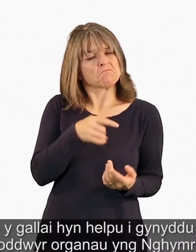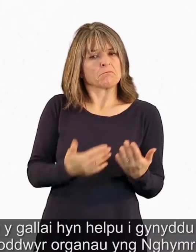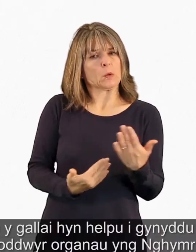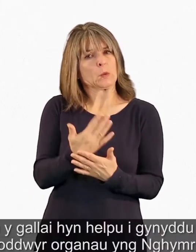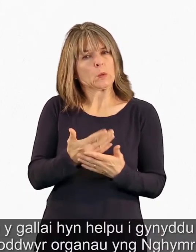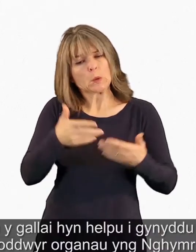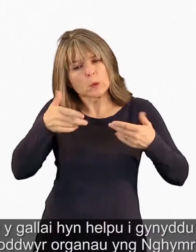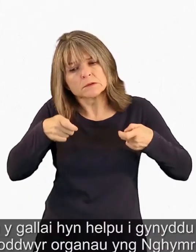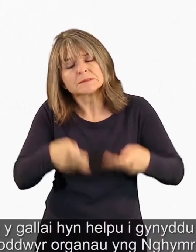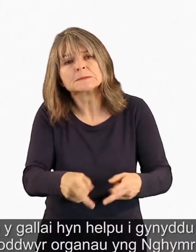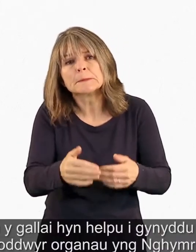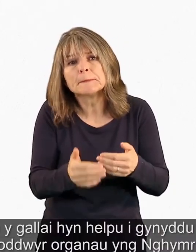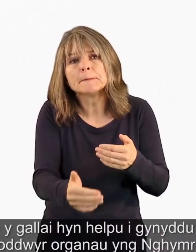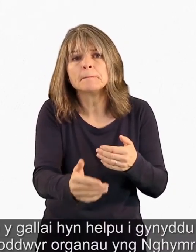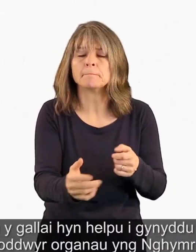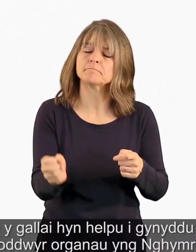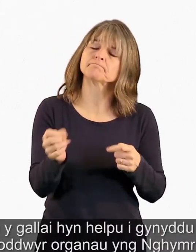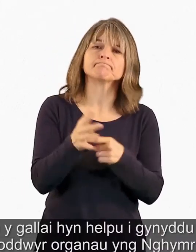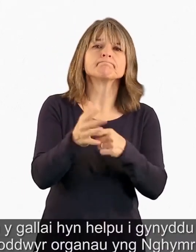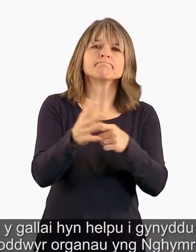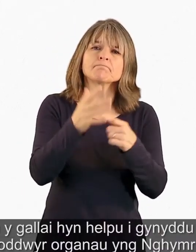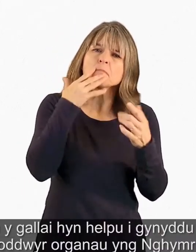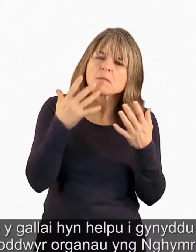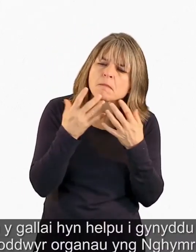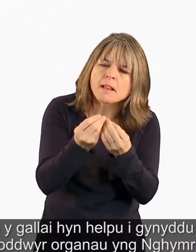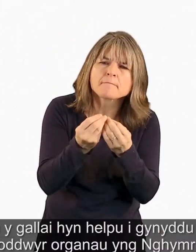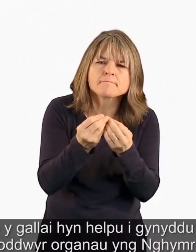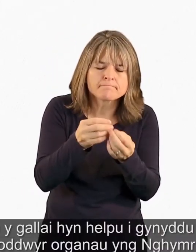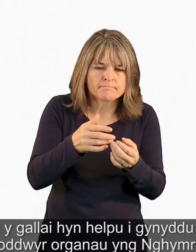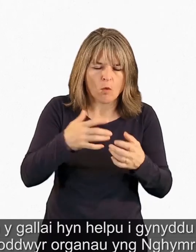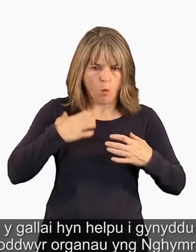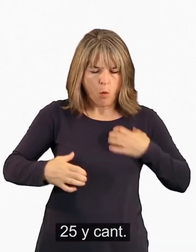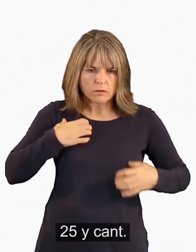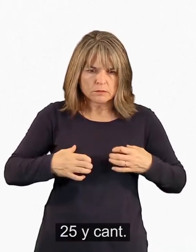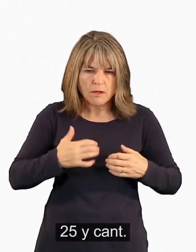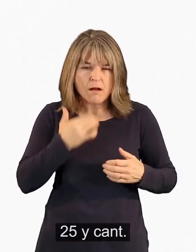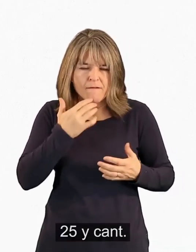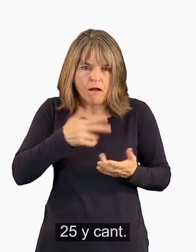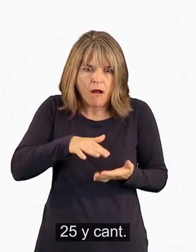Credwn y gallai hyn helpu i gynnyddu nifer y rhoddwyr organau yng Nghymru 25 y cant.